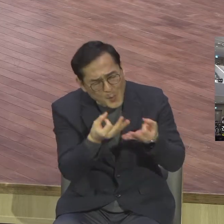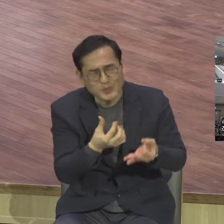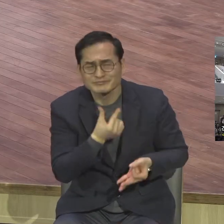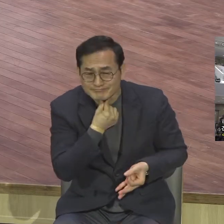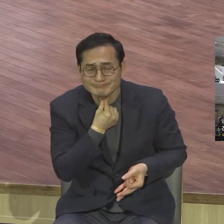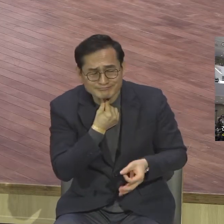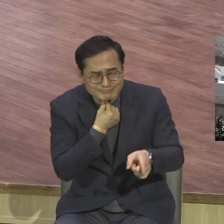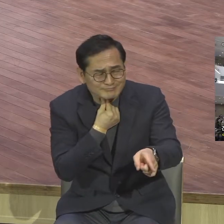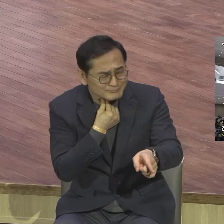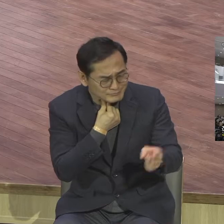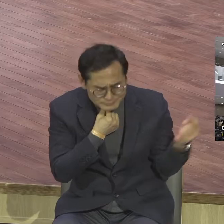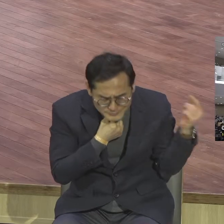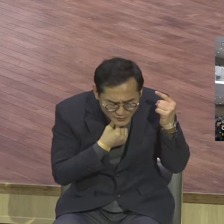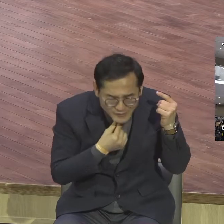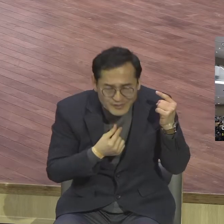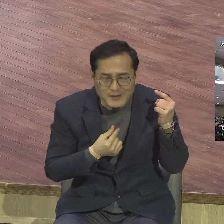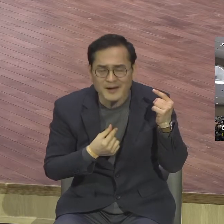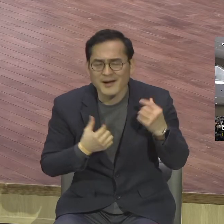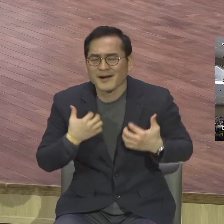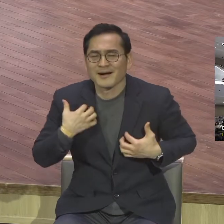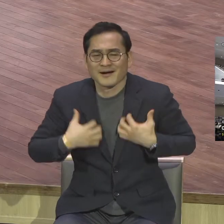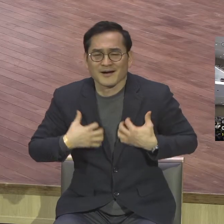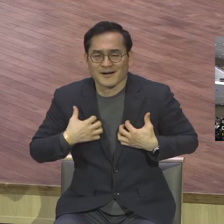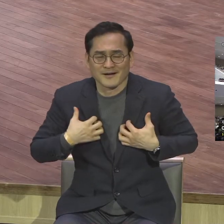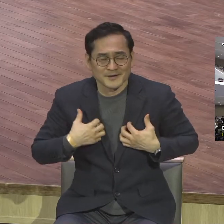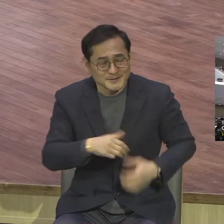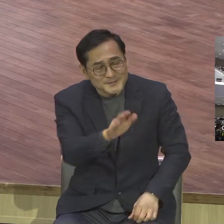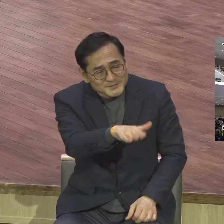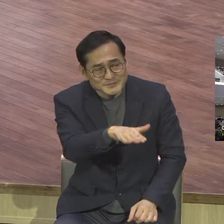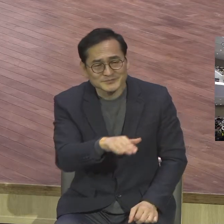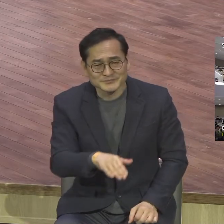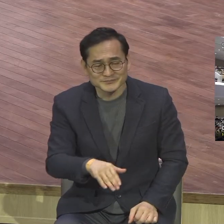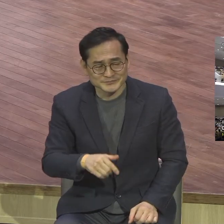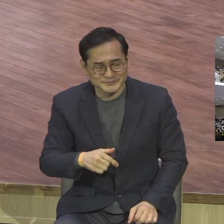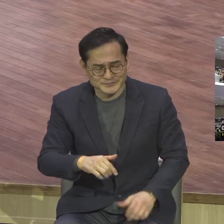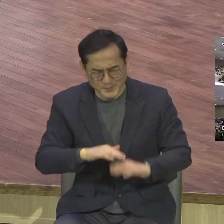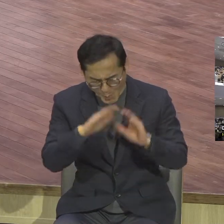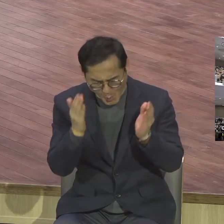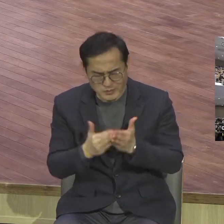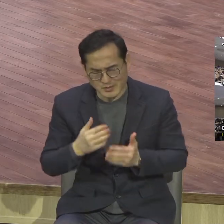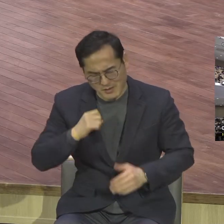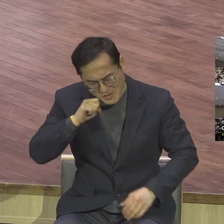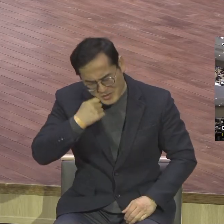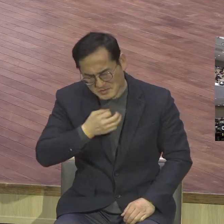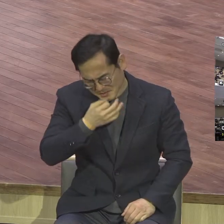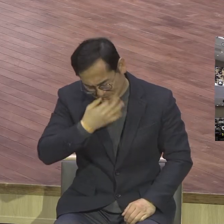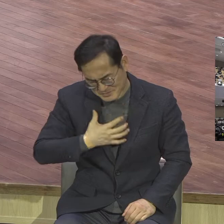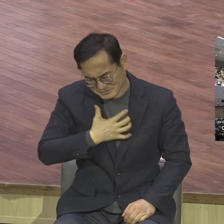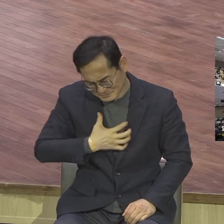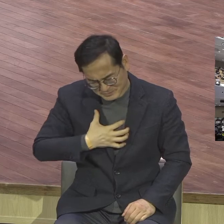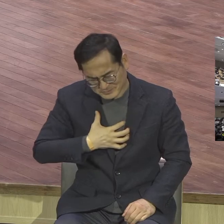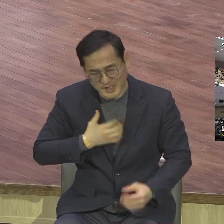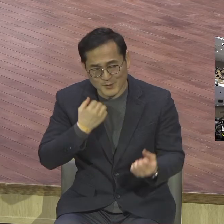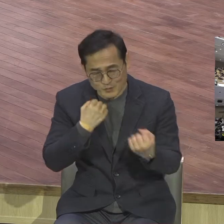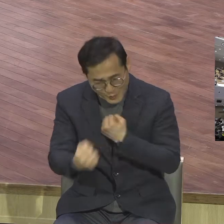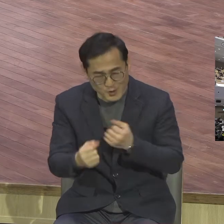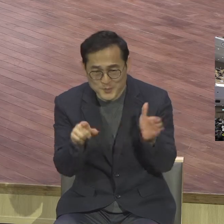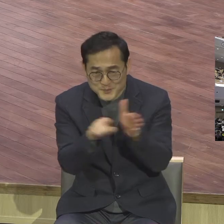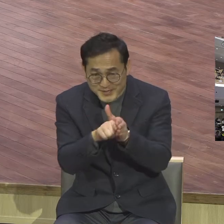간절히 보고자 한다 하니 이름으로 행제들아 우리가 모든 궁핍과 환란 가운데서 너의 믿음으로 말미암아 너에게